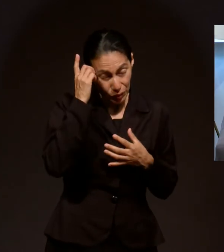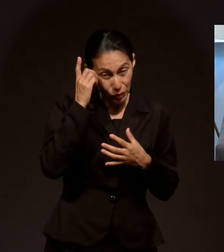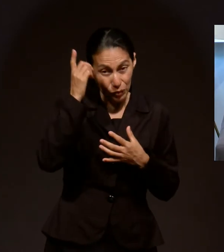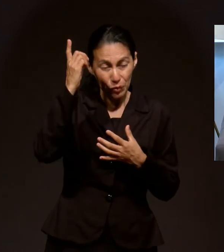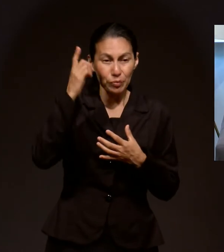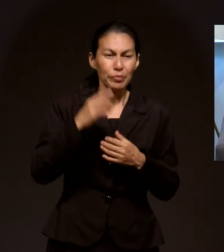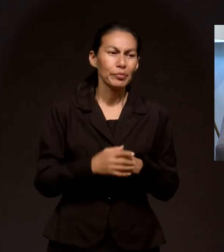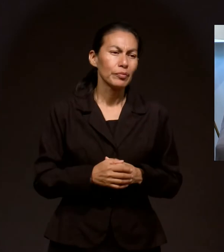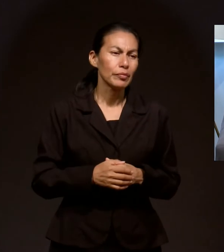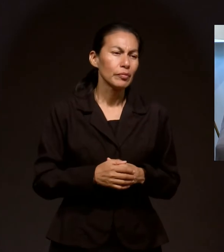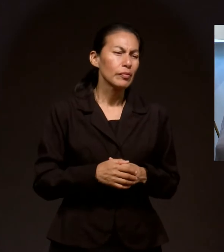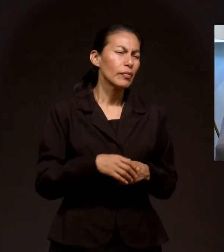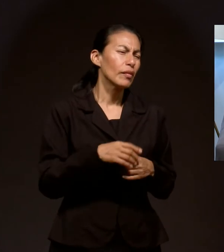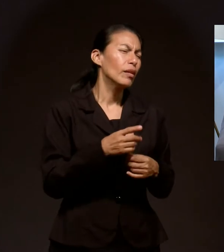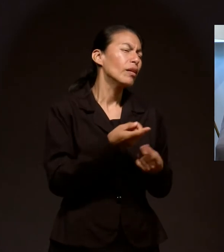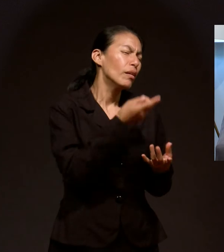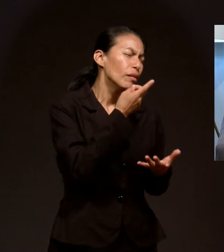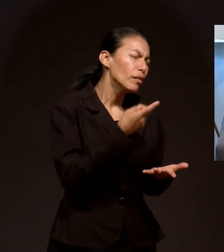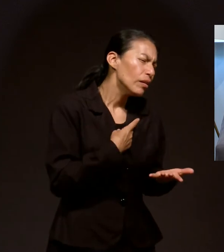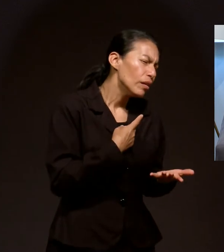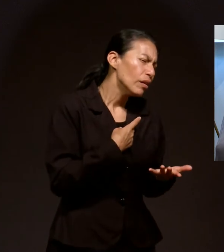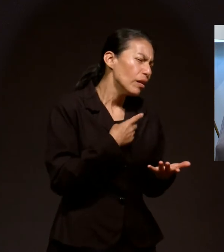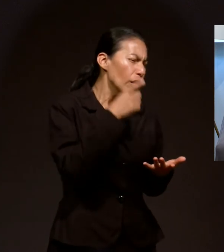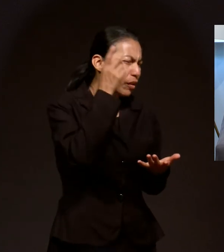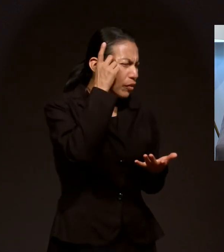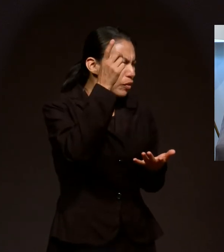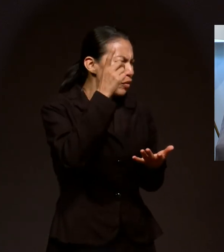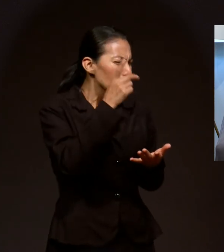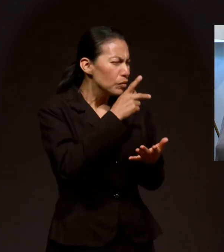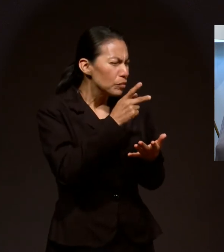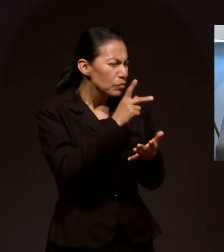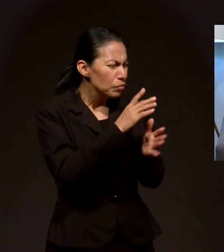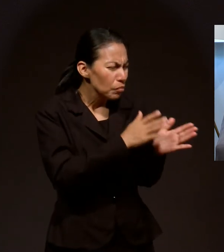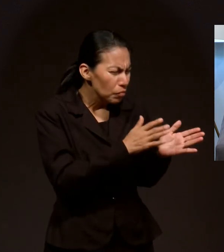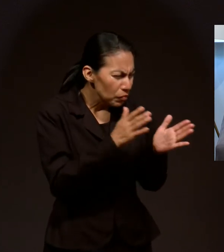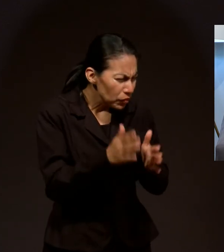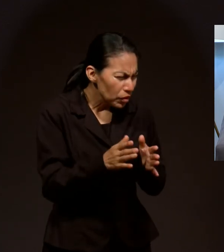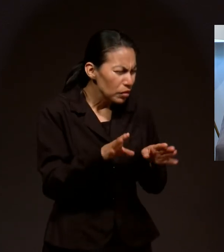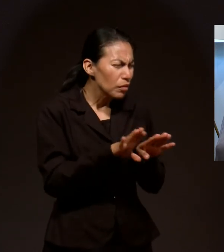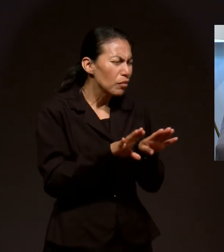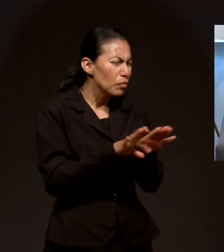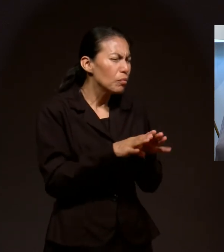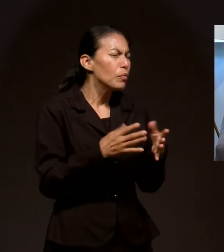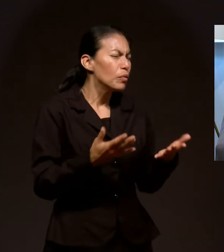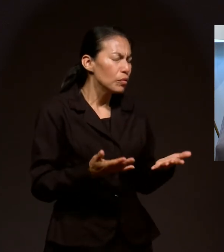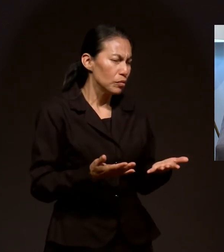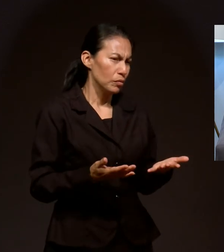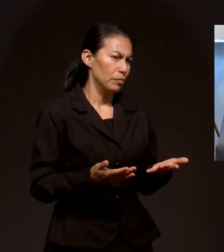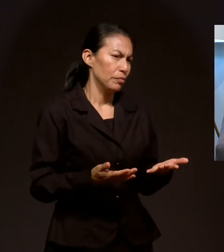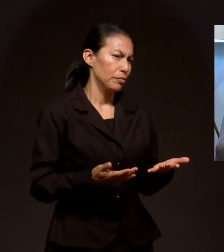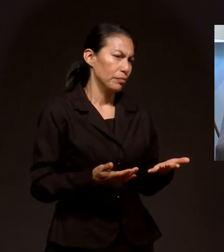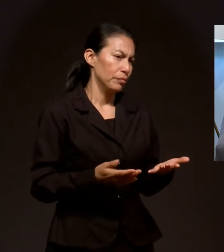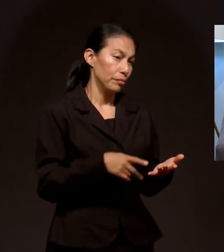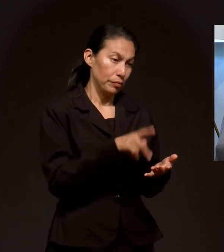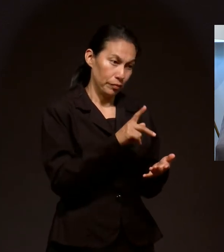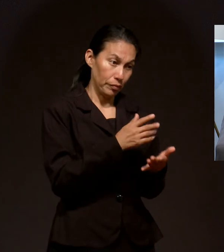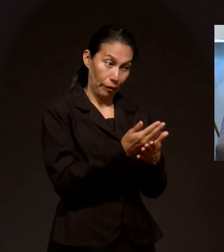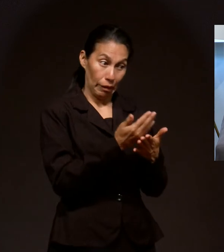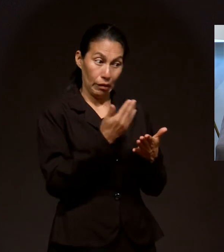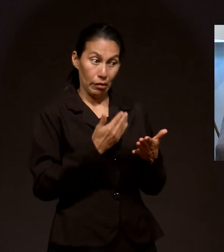¿Qué hizo Dios en los planes en ti? Y cómo la oración fue gestando. Pero